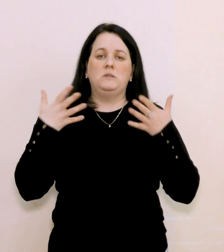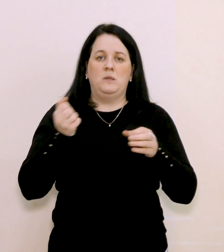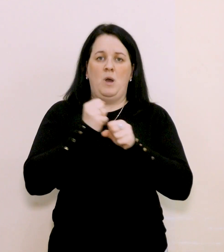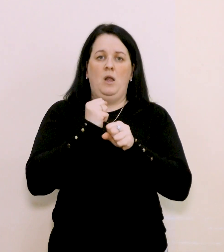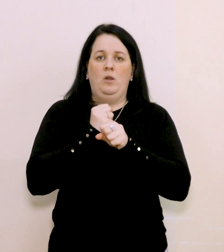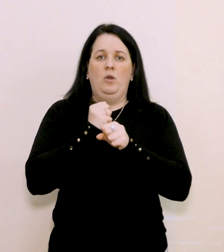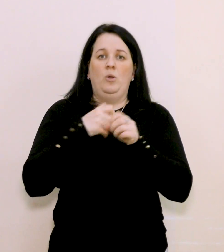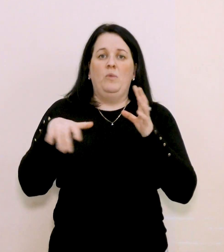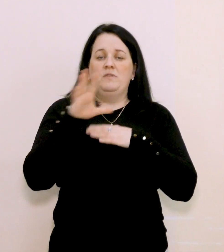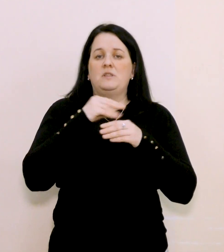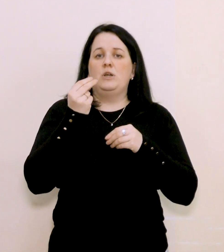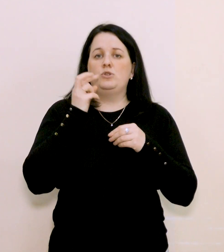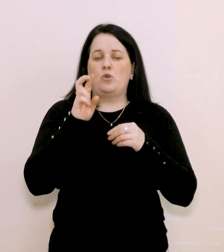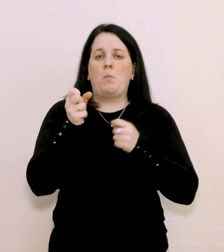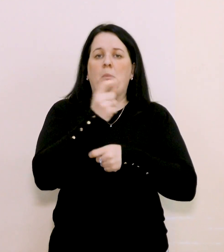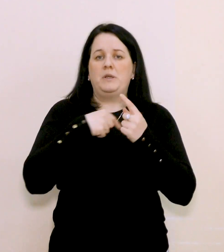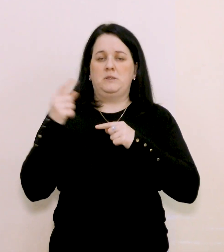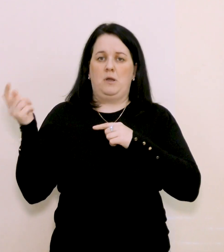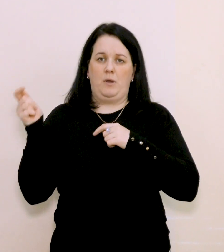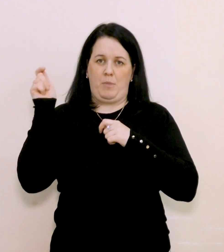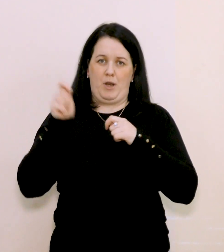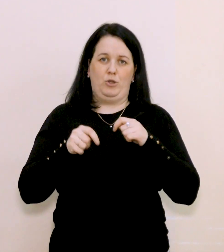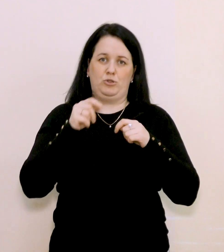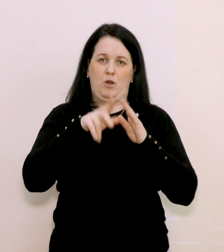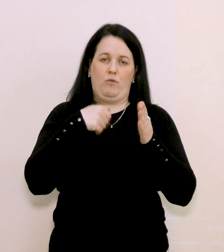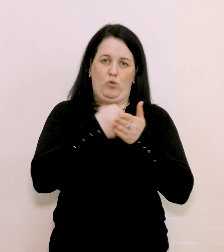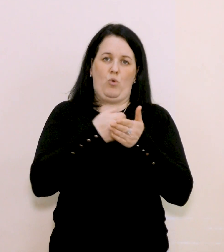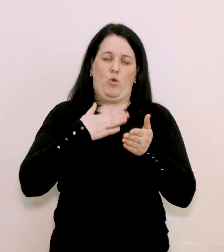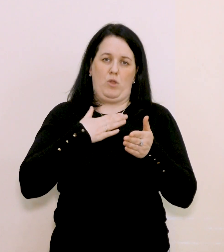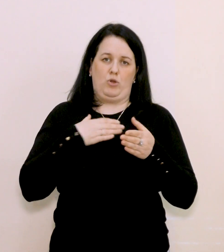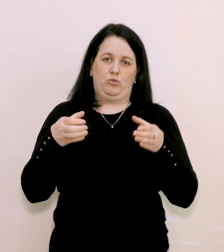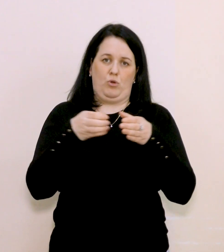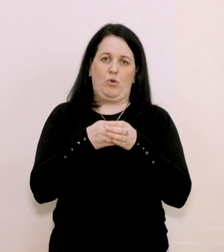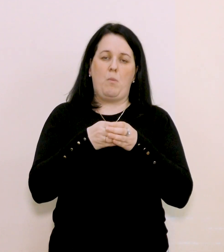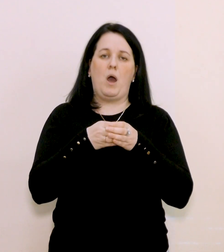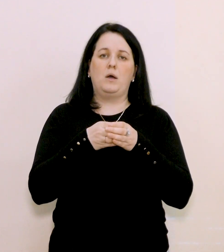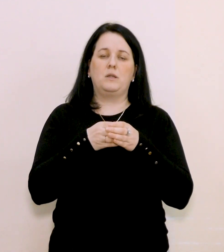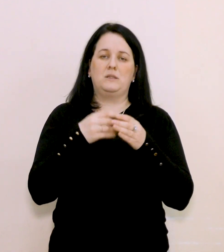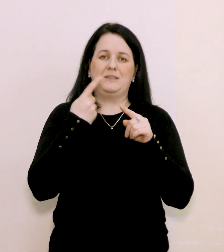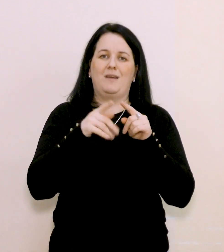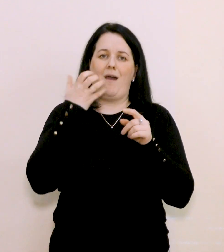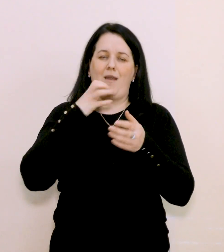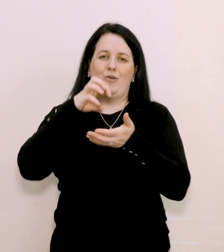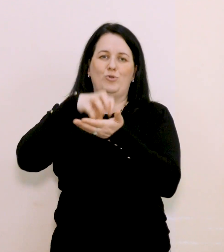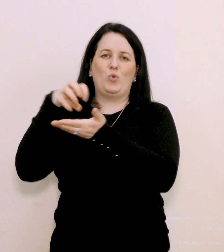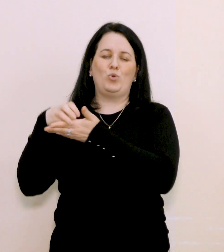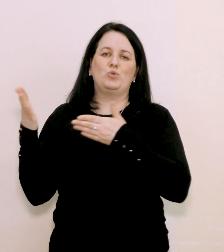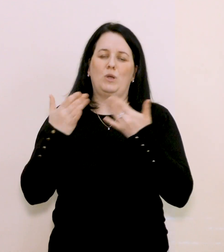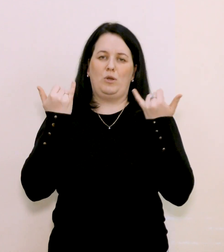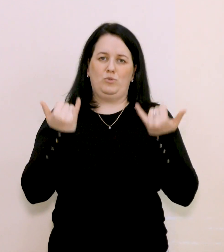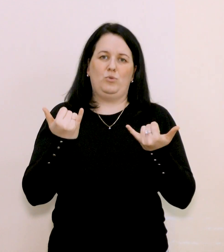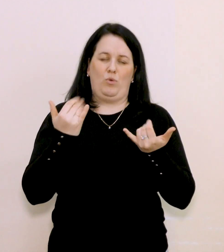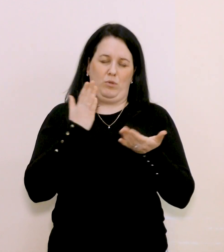робимо все, щоб бізнес переїжджав до нашої громади з тих гарячих точок, які сьогодні,